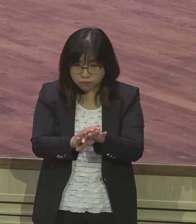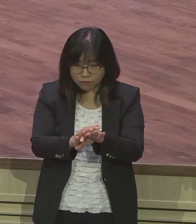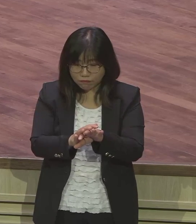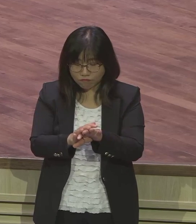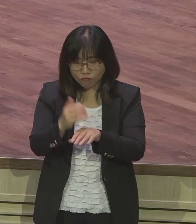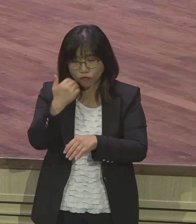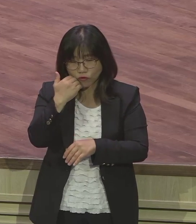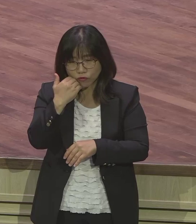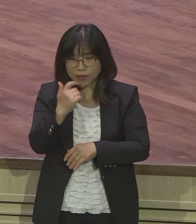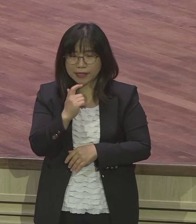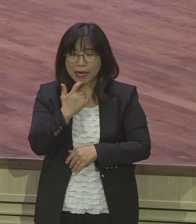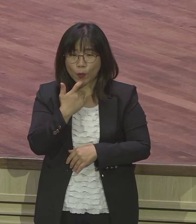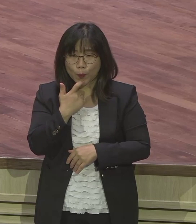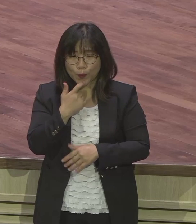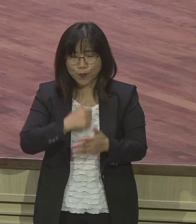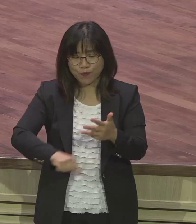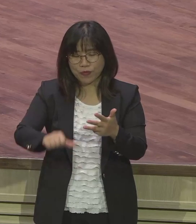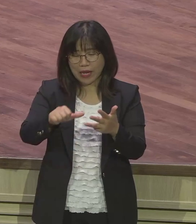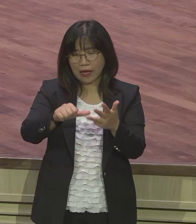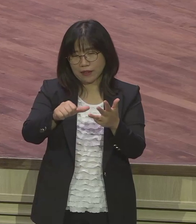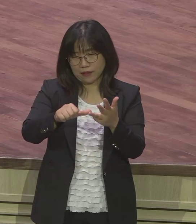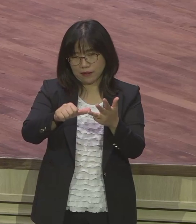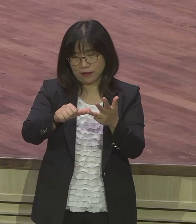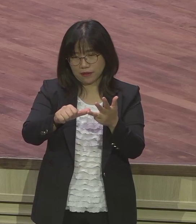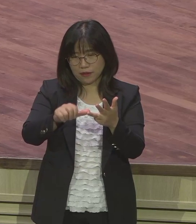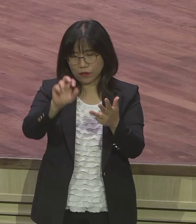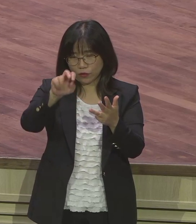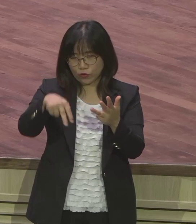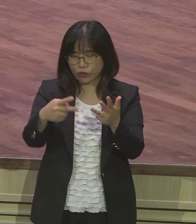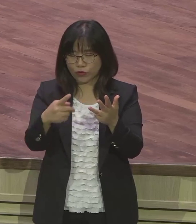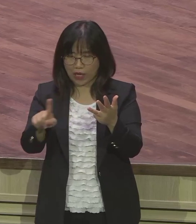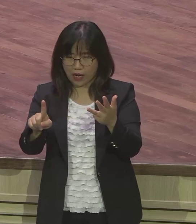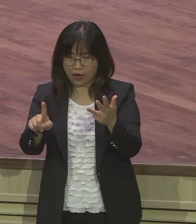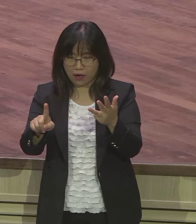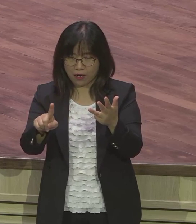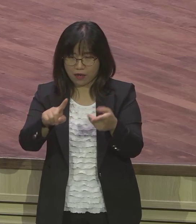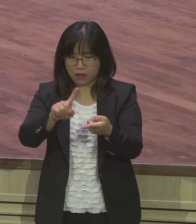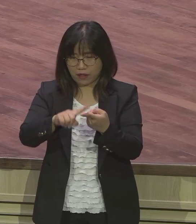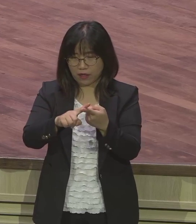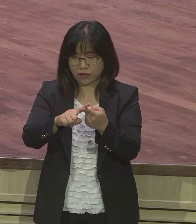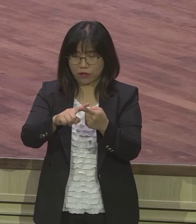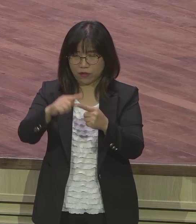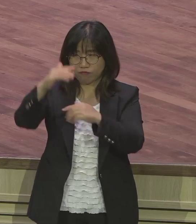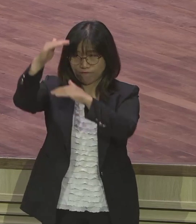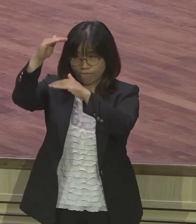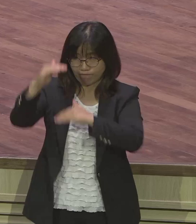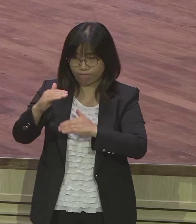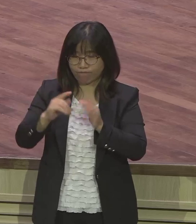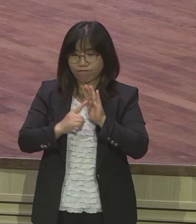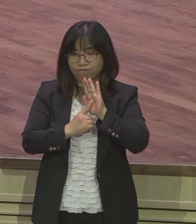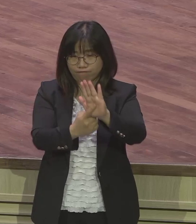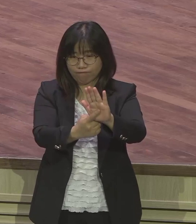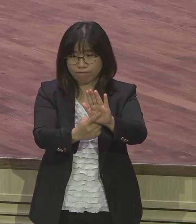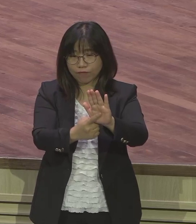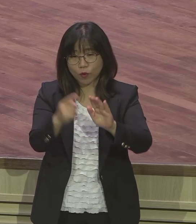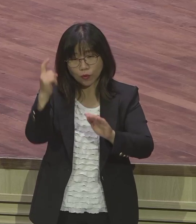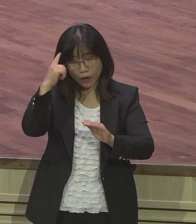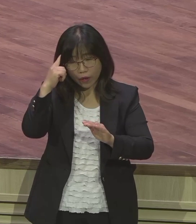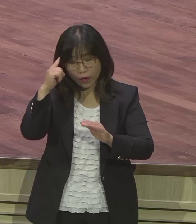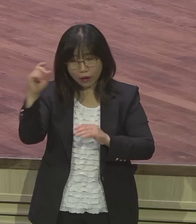넷째 아들 유다의 이야기가 불쑥 그렇게 소개되고 있습니다 이게 중간에 팍 튀어나와서